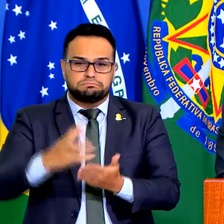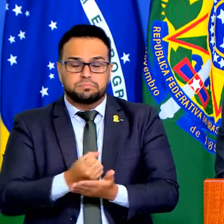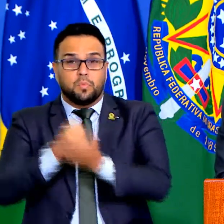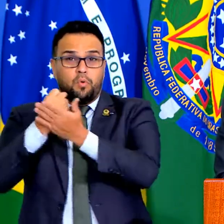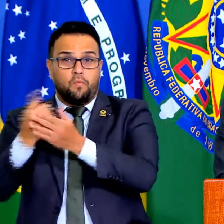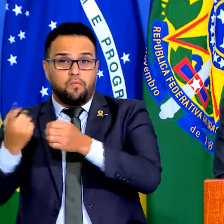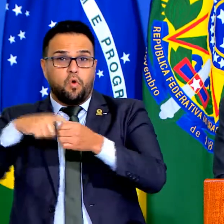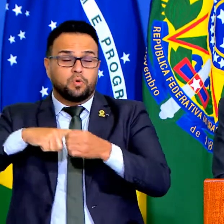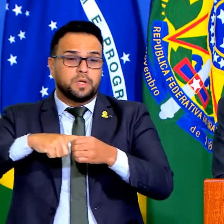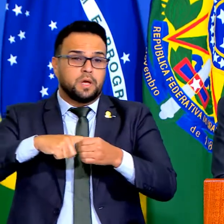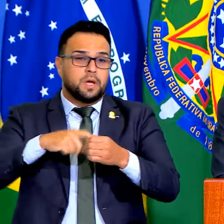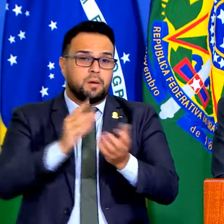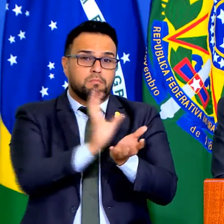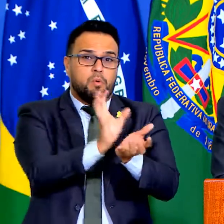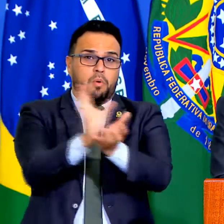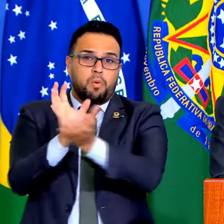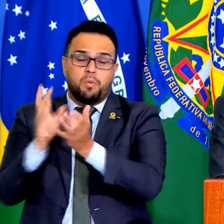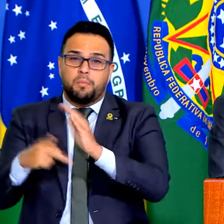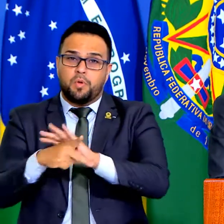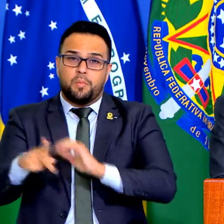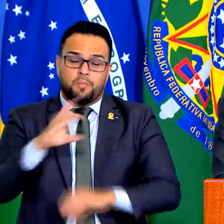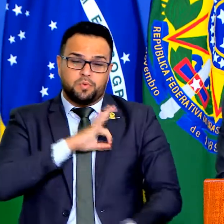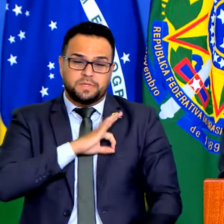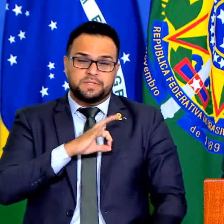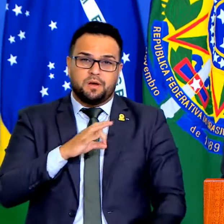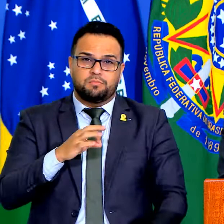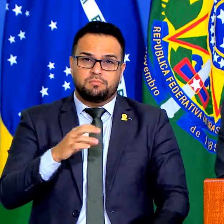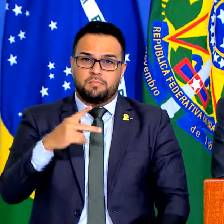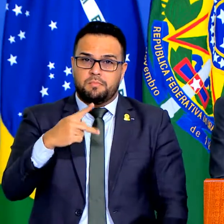a sua classe, os policiais e rodoviárias federais.